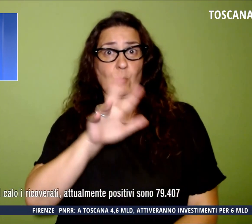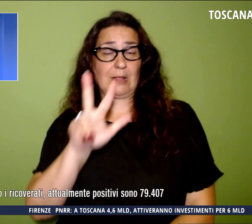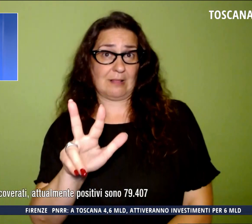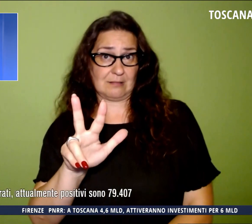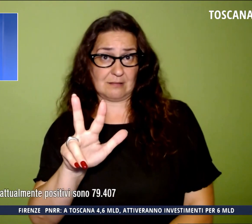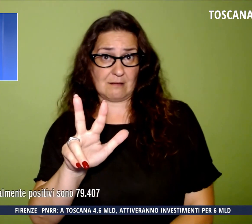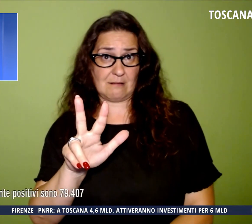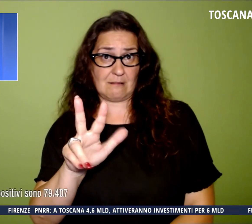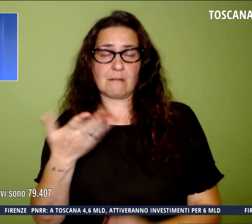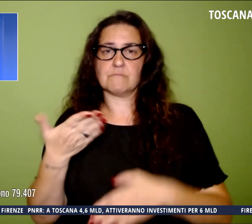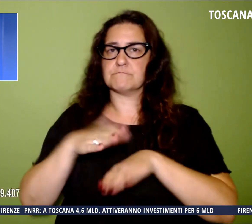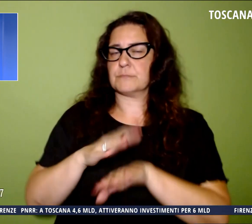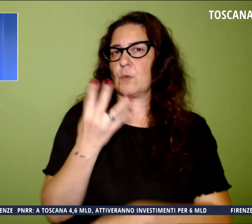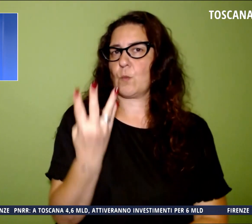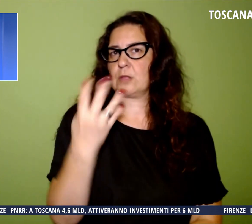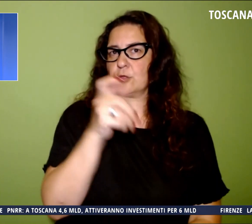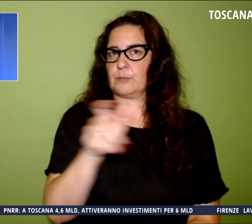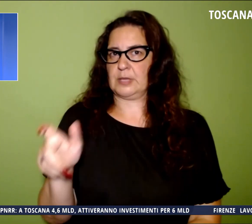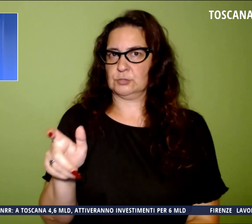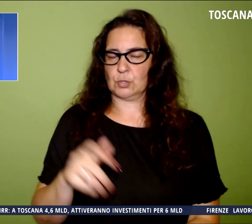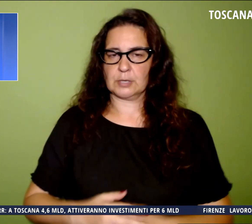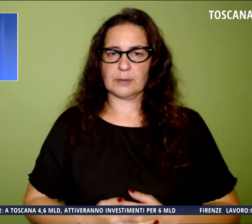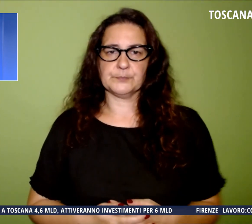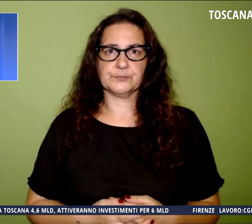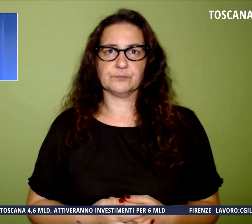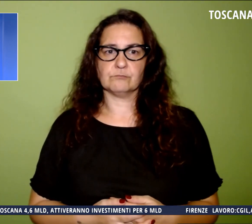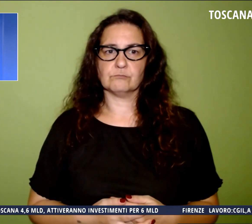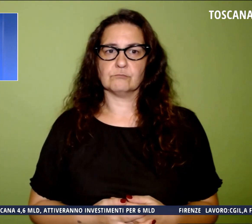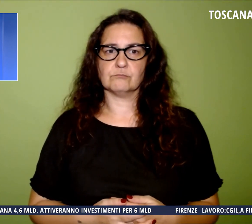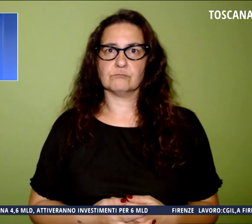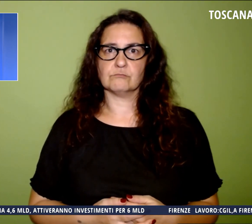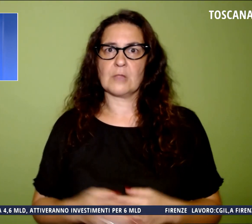decessi. Continua il calo dei ricoverati.